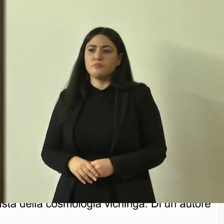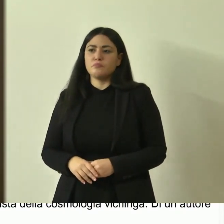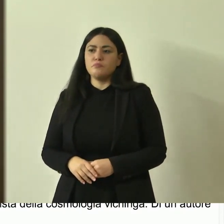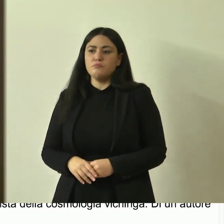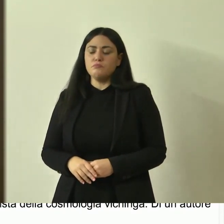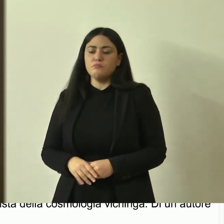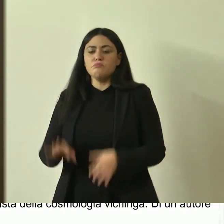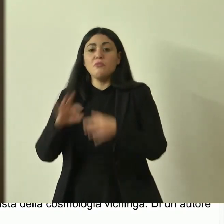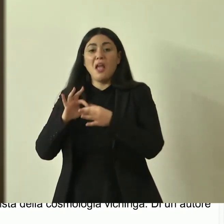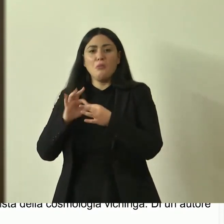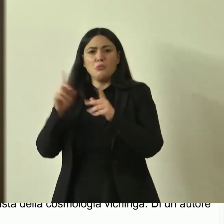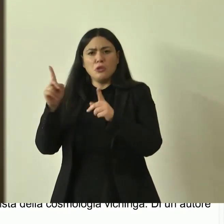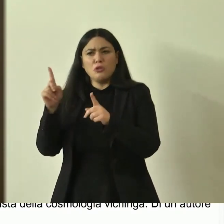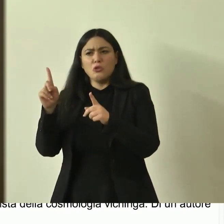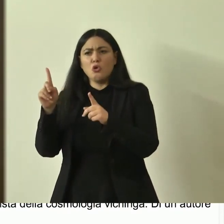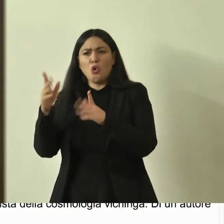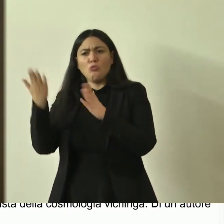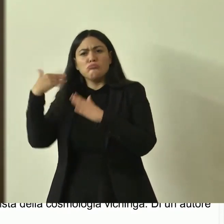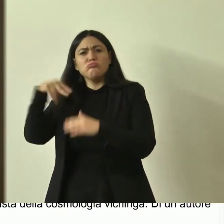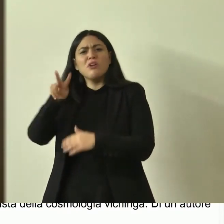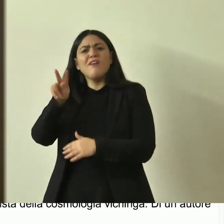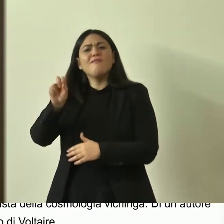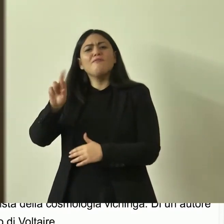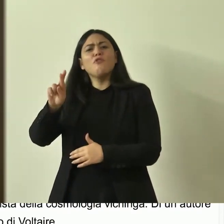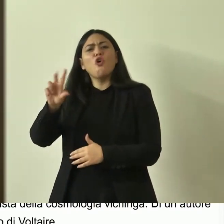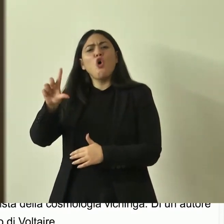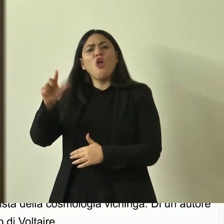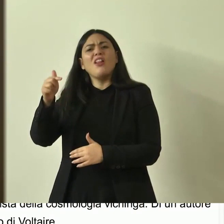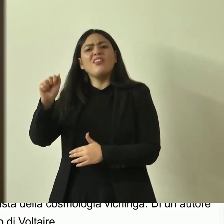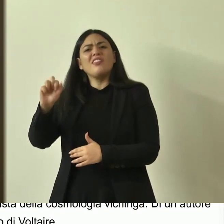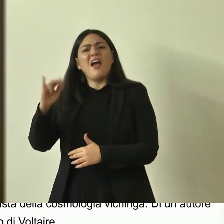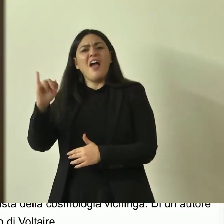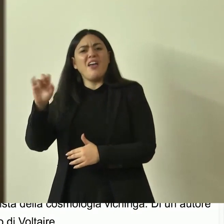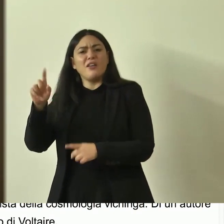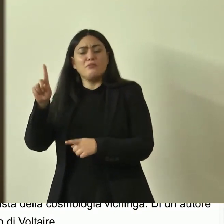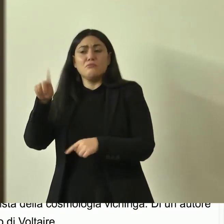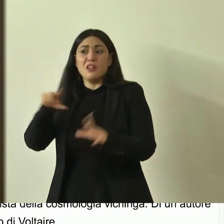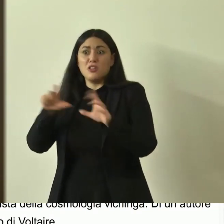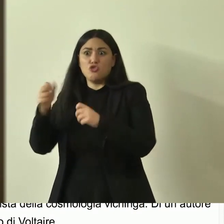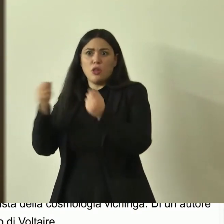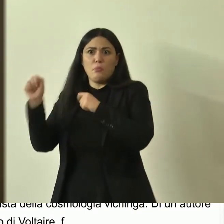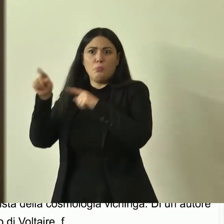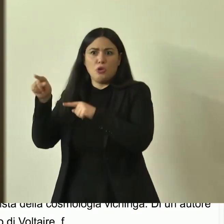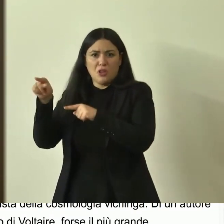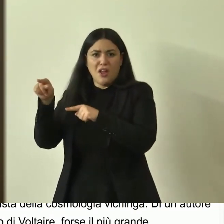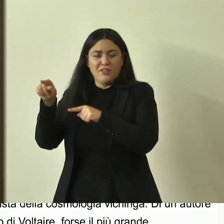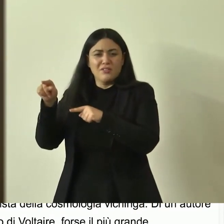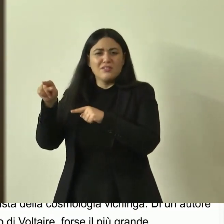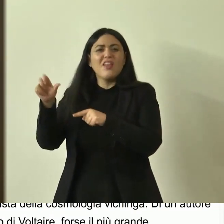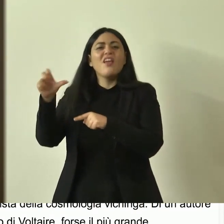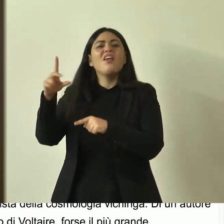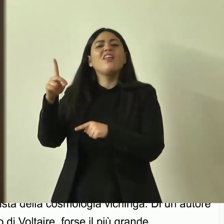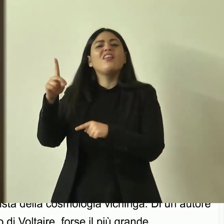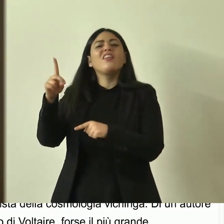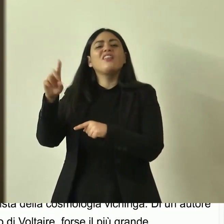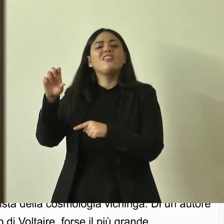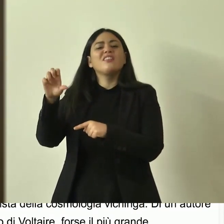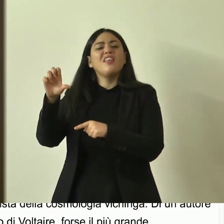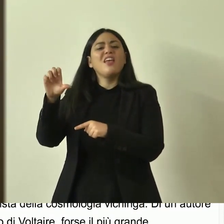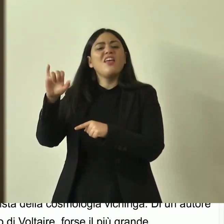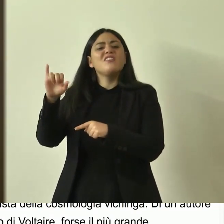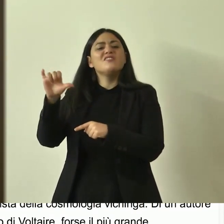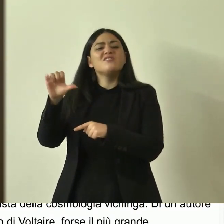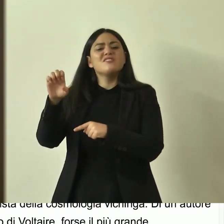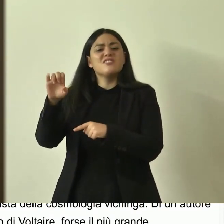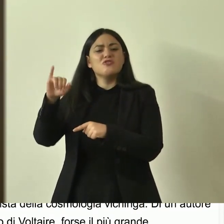forse il più grande poeta francese del settecento Jacques Delis che ha scritto tra l'altro alcune opere una si chiama I